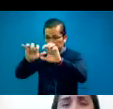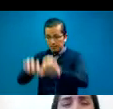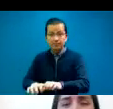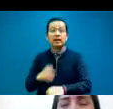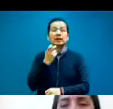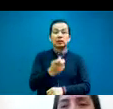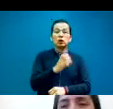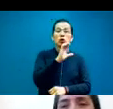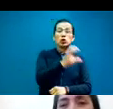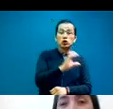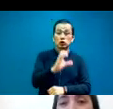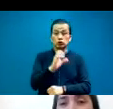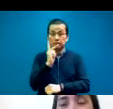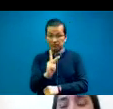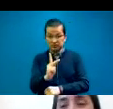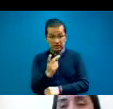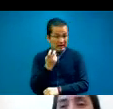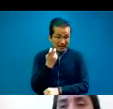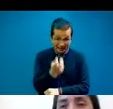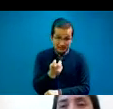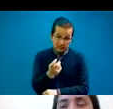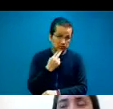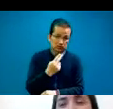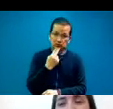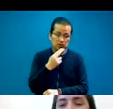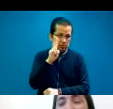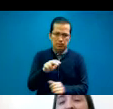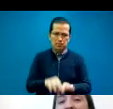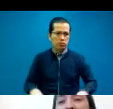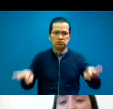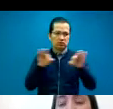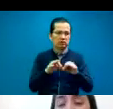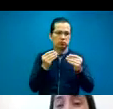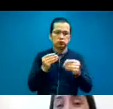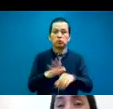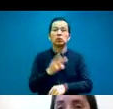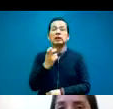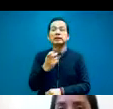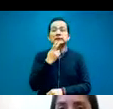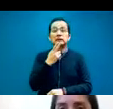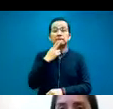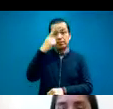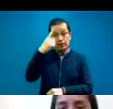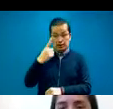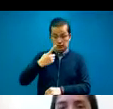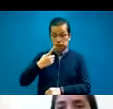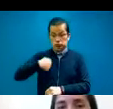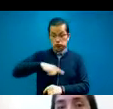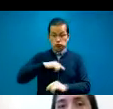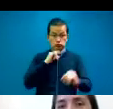profesional, es muy importante porque guía el trabajo profesional de los intérpretes.